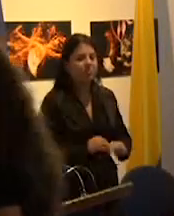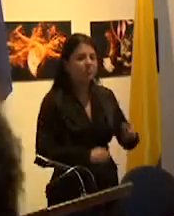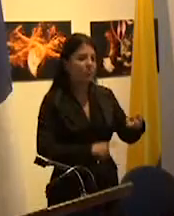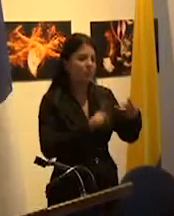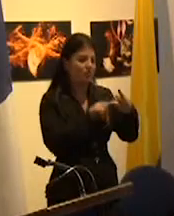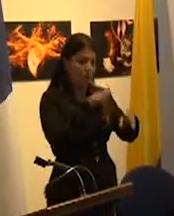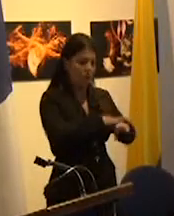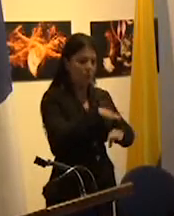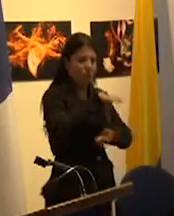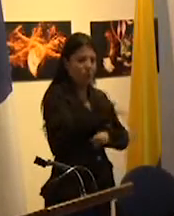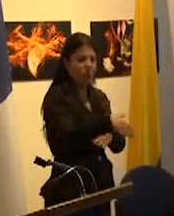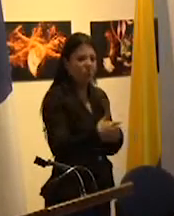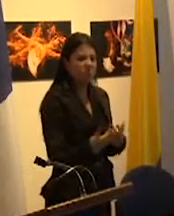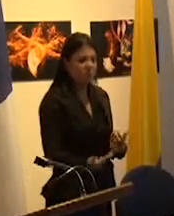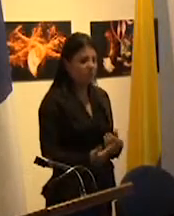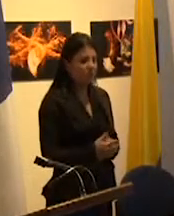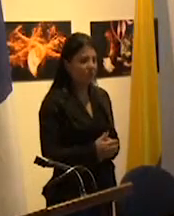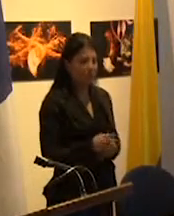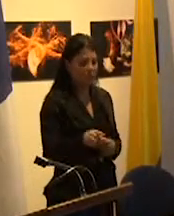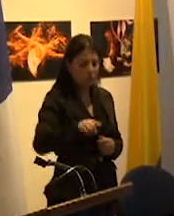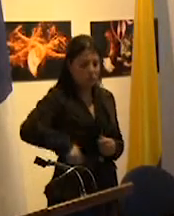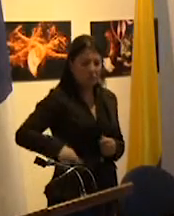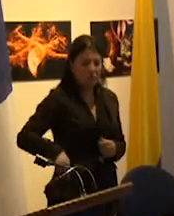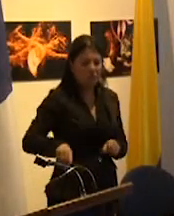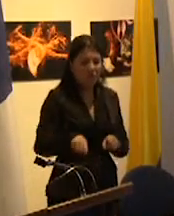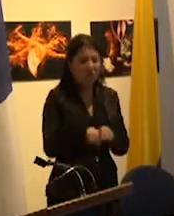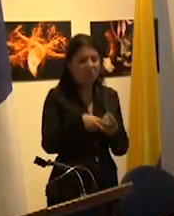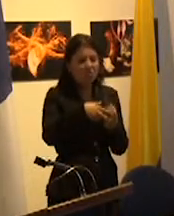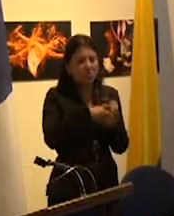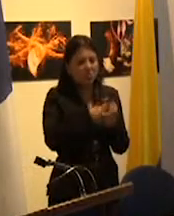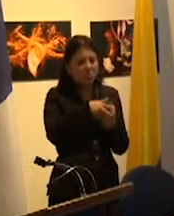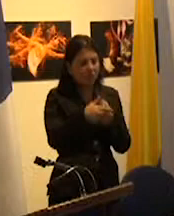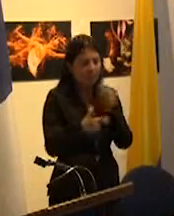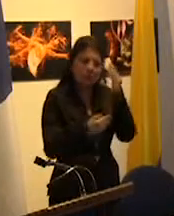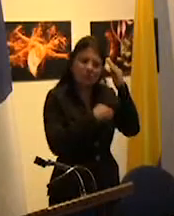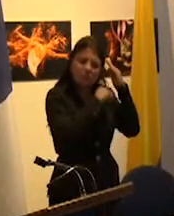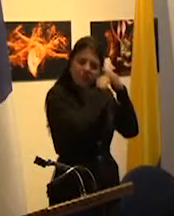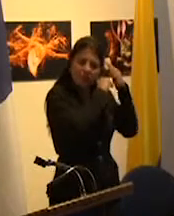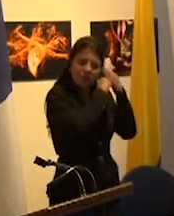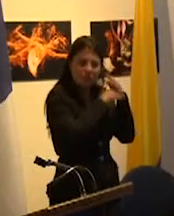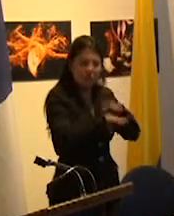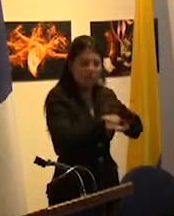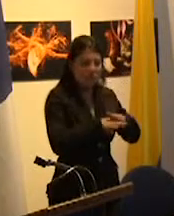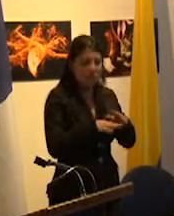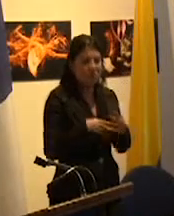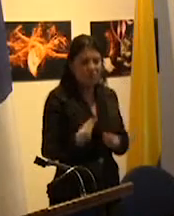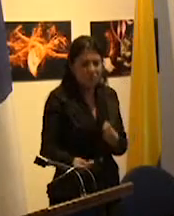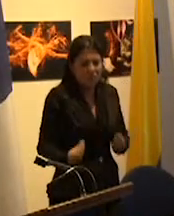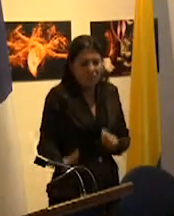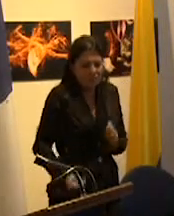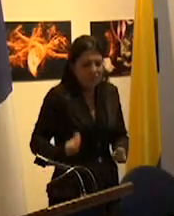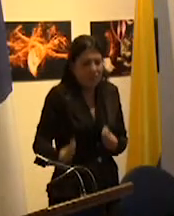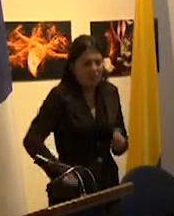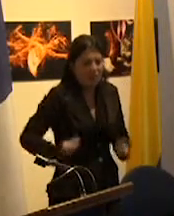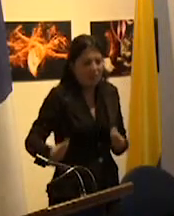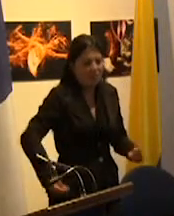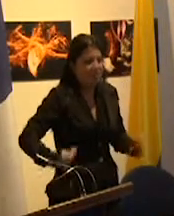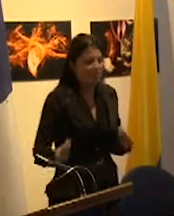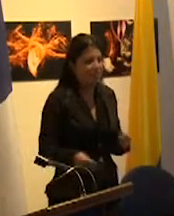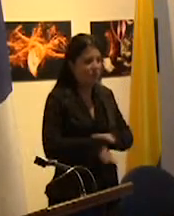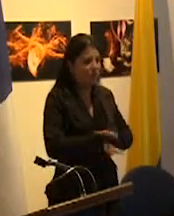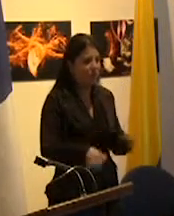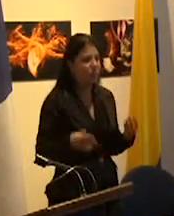restringir a la escuela a un ámbito de instrumentalización del saber a los efectos de alcanzar las credenciales